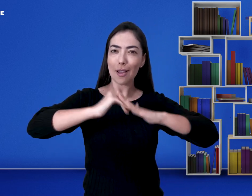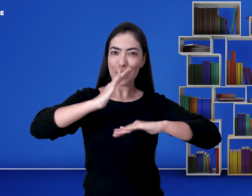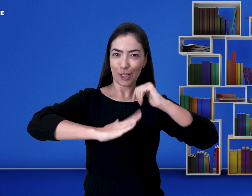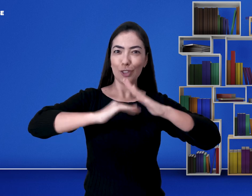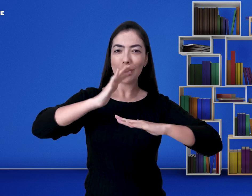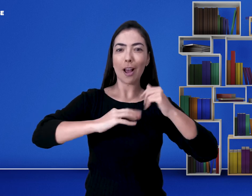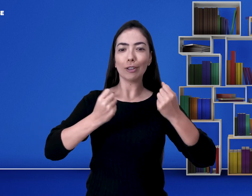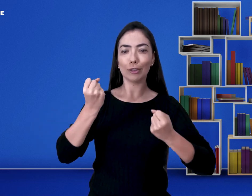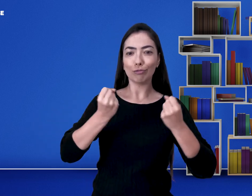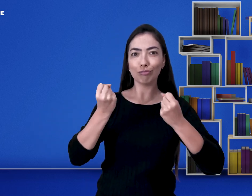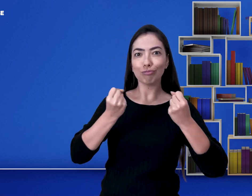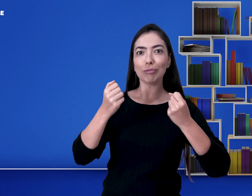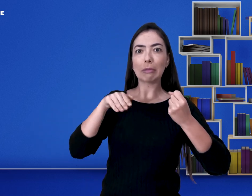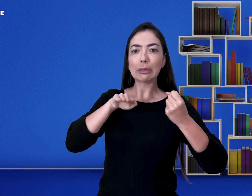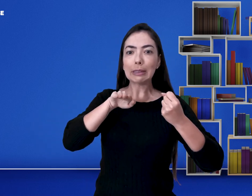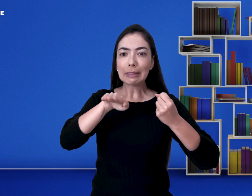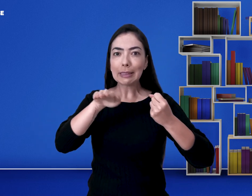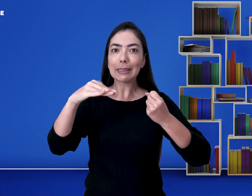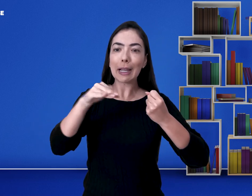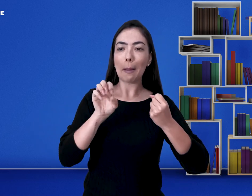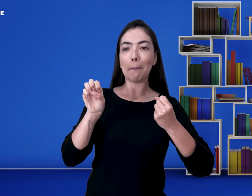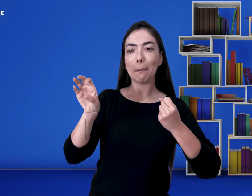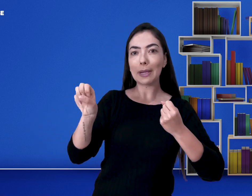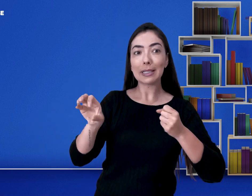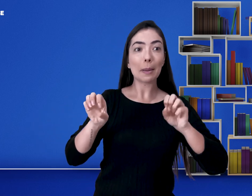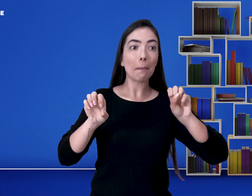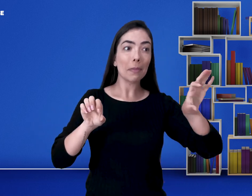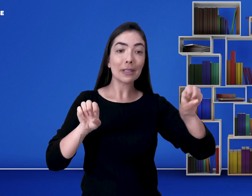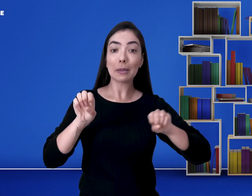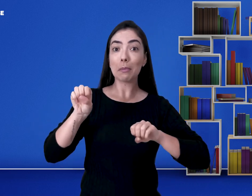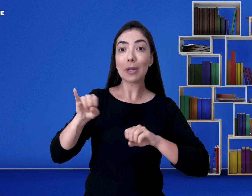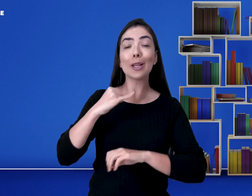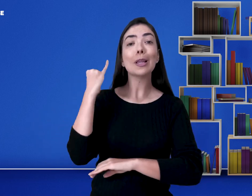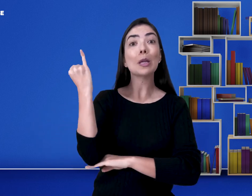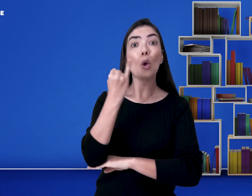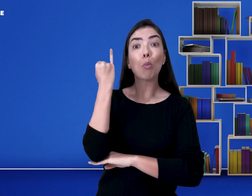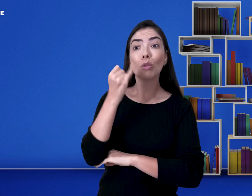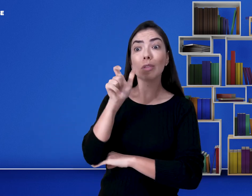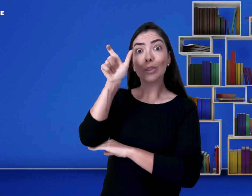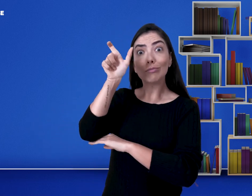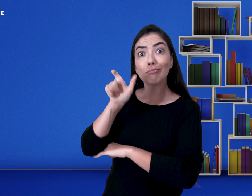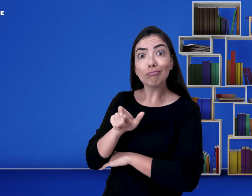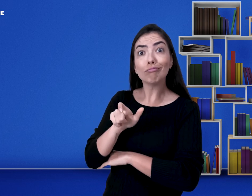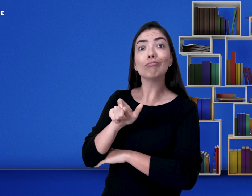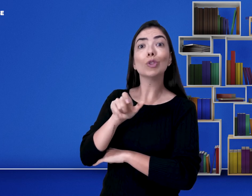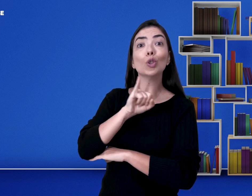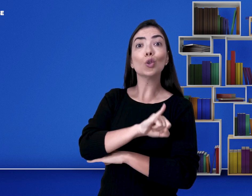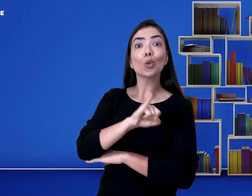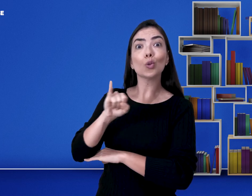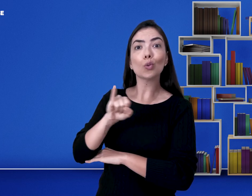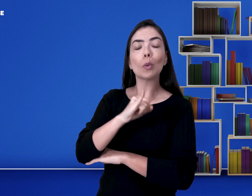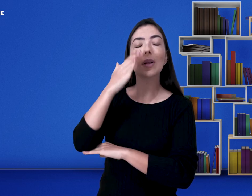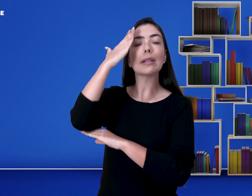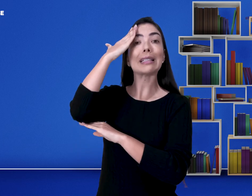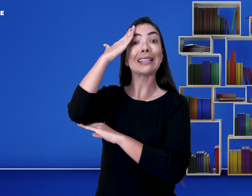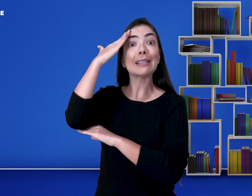Depois, serão iniciadas as aulas práticas para ele aprender a fazer baliza, ligar a seta. Mas o instrutor